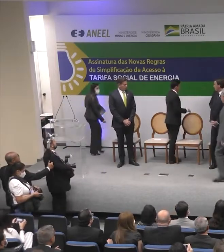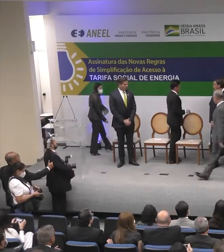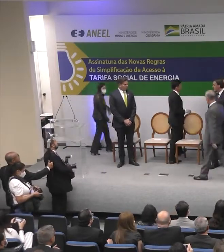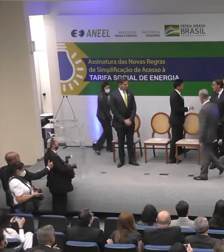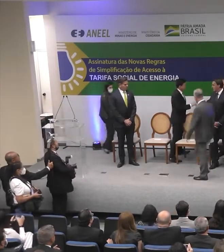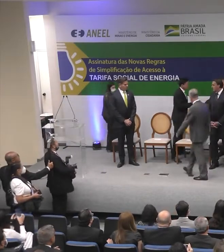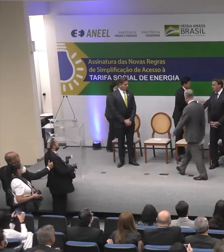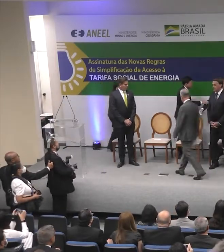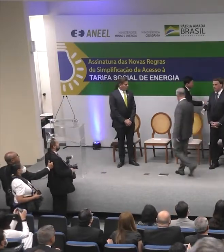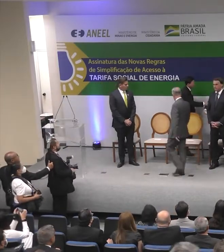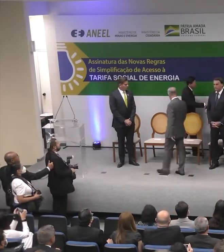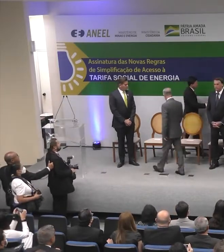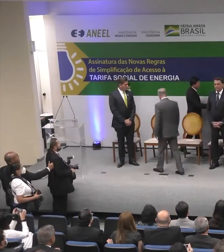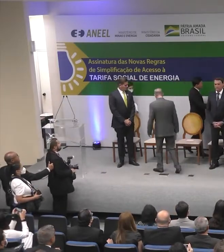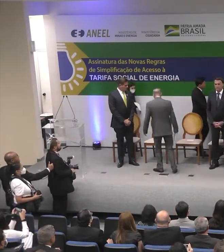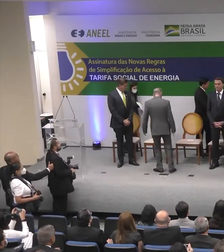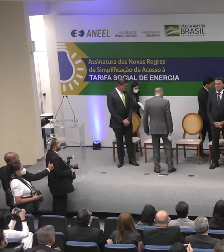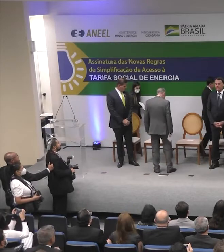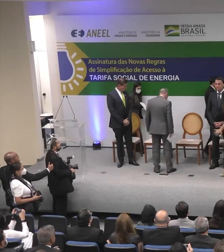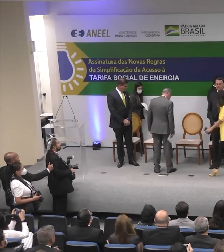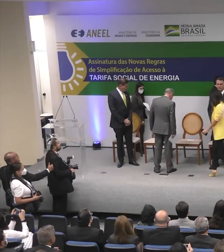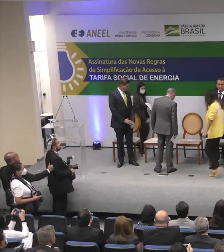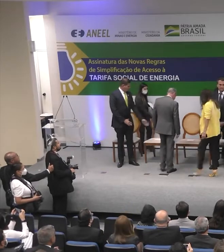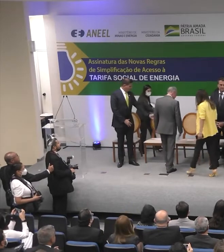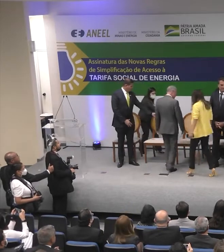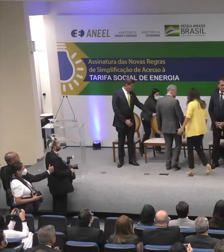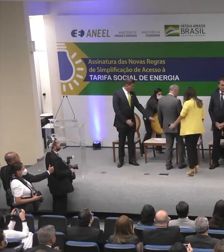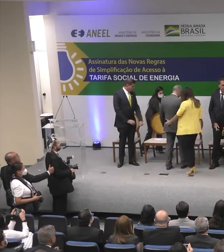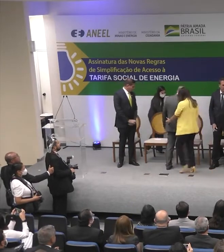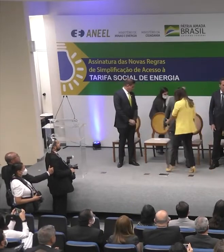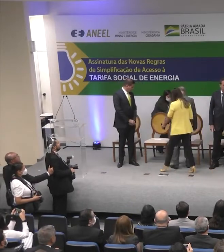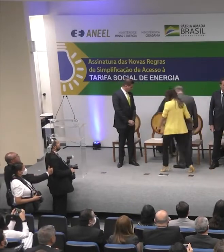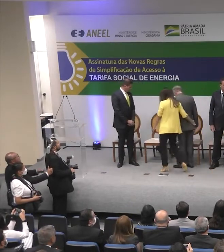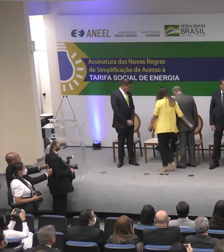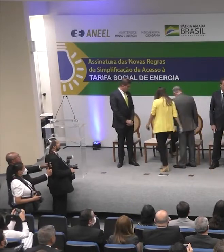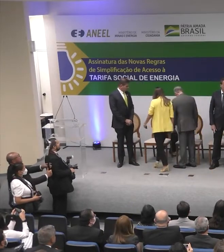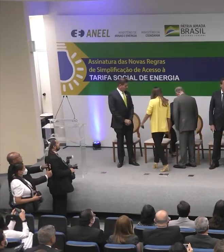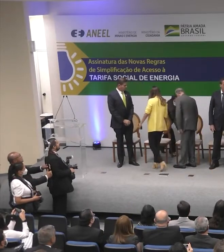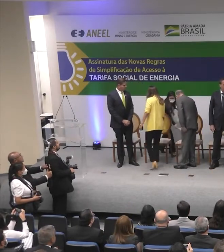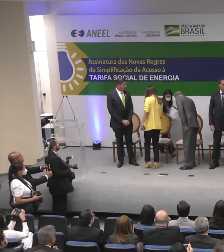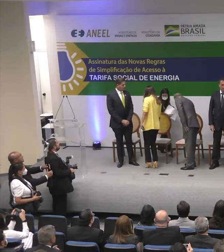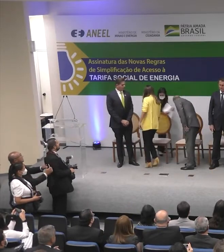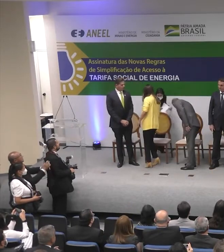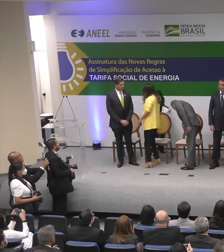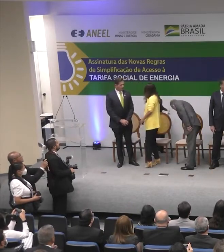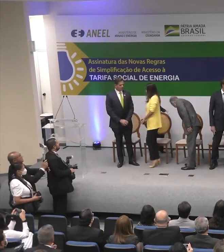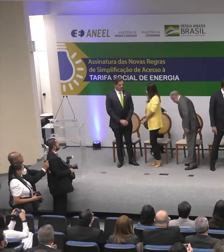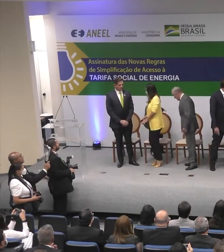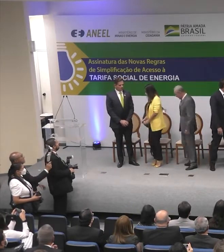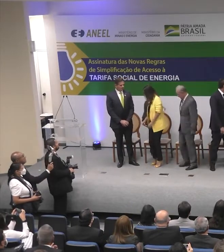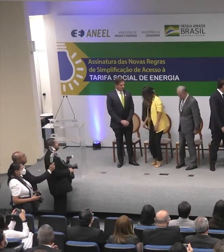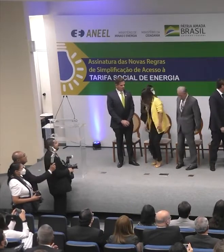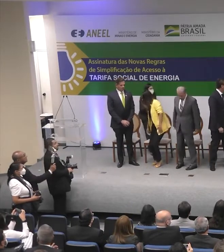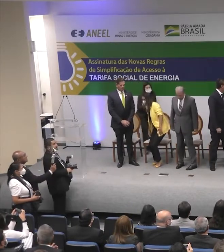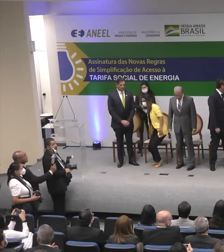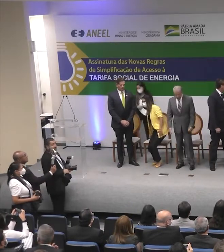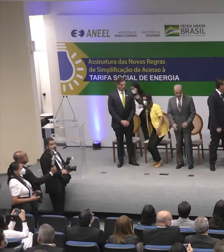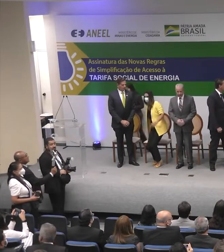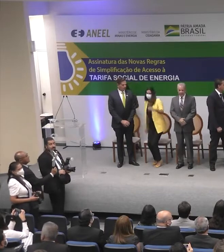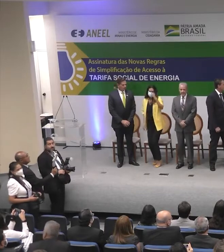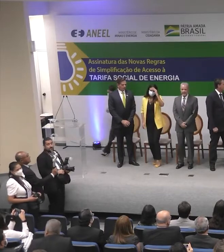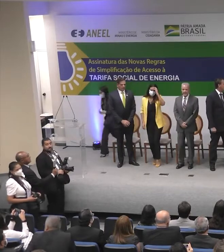do ministro de Estado de Cidadania, João Roma, e o ministro de Estado-Chefe da Casa Civil, Ciro Nogueira.